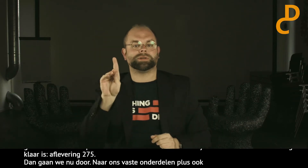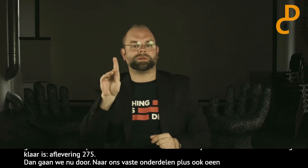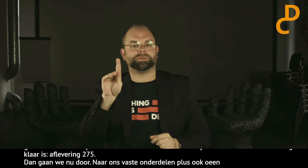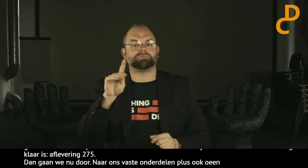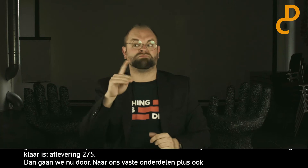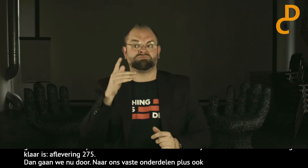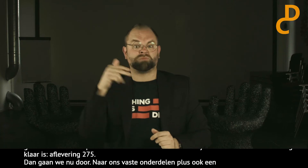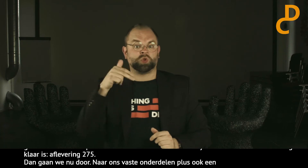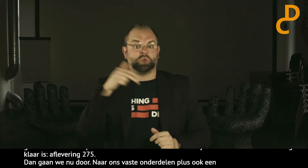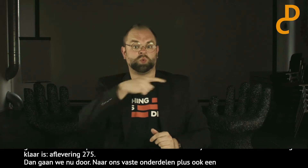ZZP.